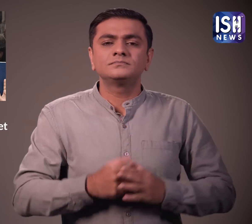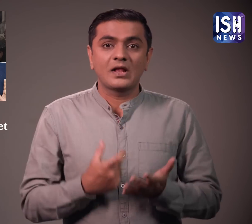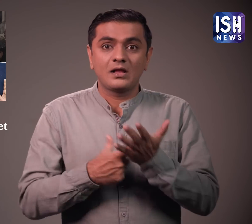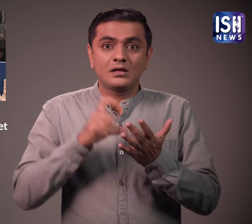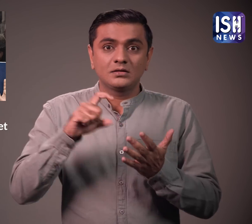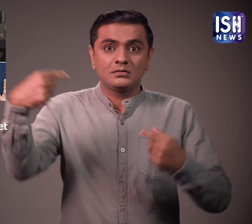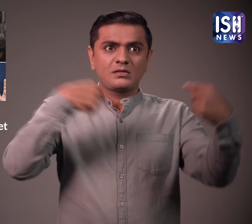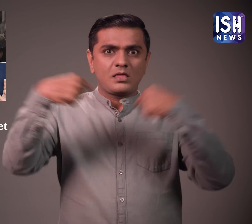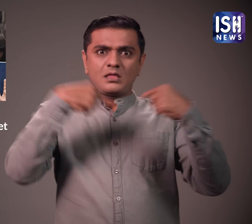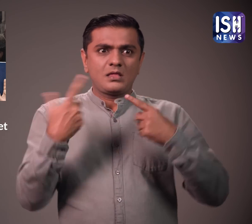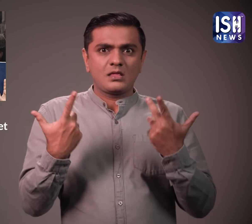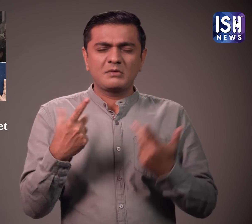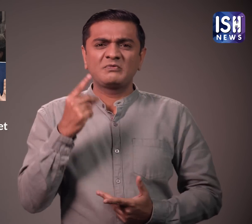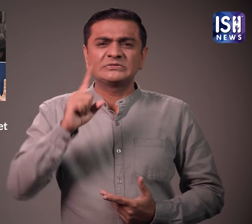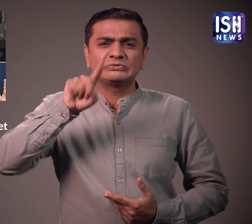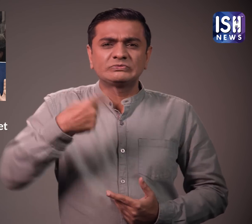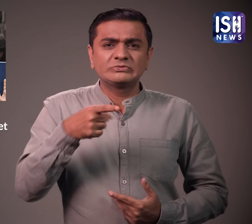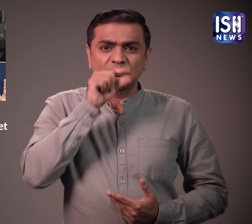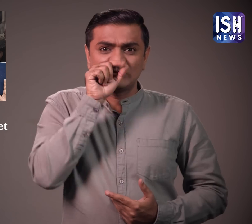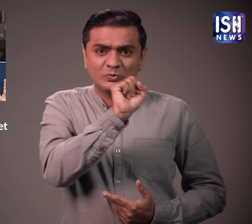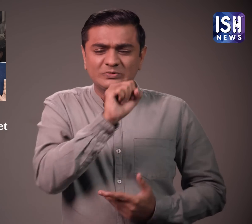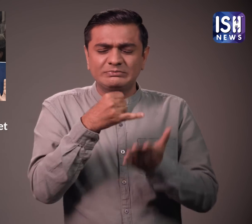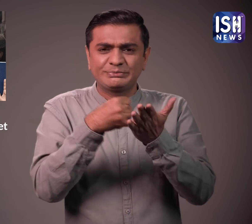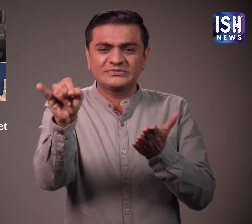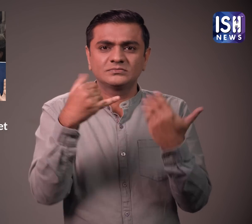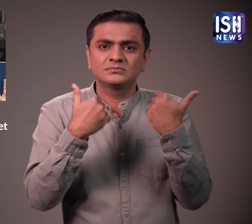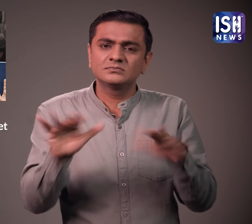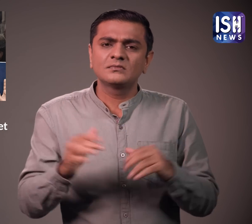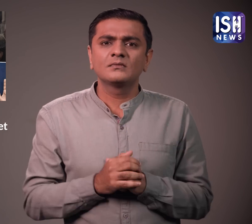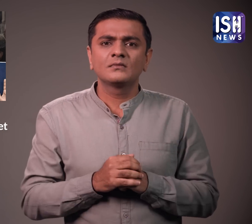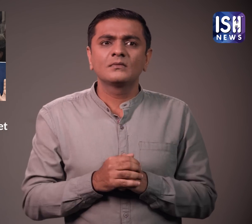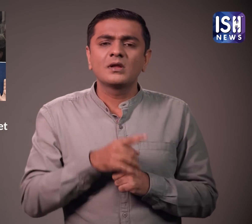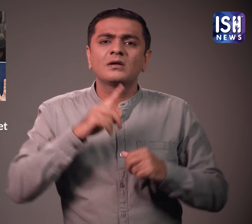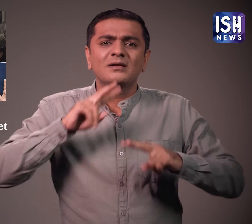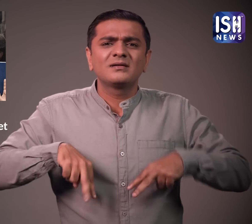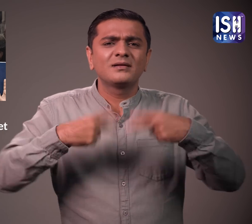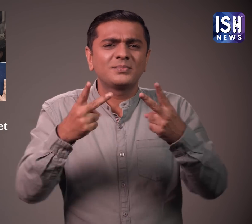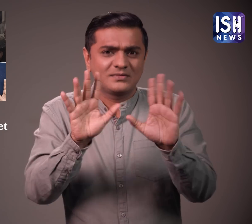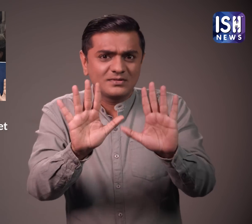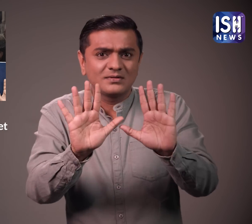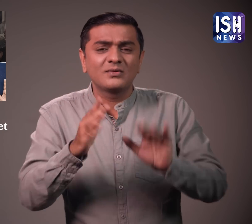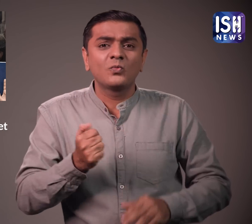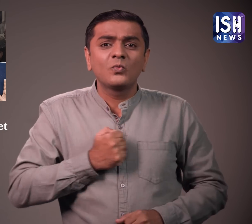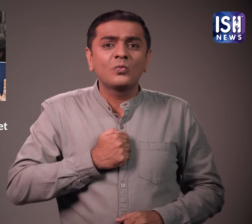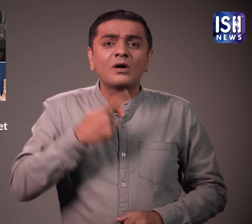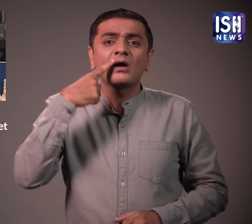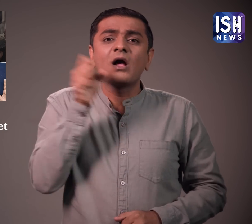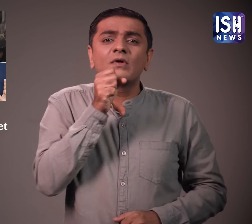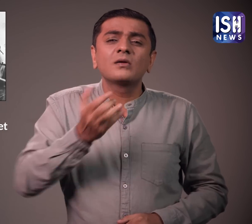जैसे ही उसके ट्वीट की आलोचना होने लगी रुचा चड़ा ने अपना ट्वीट डिलीट कर दिया उसने फिर ये कहते हुए जवाब दिया कि